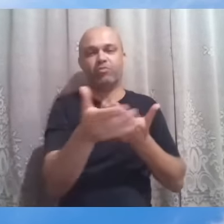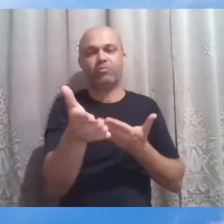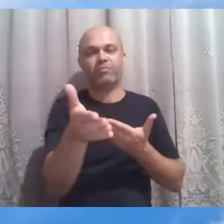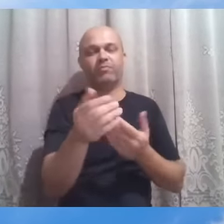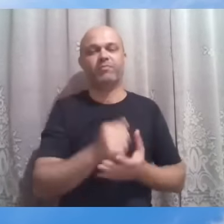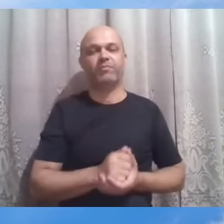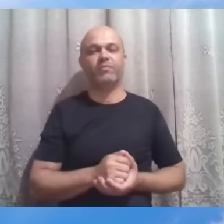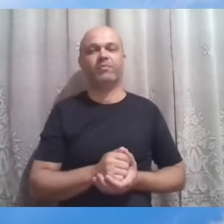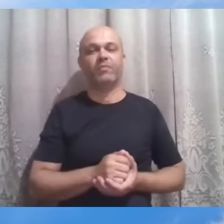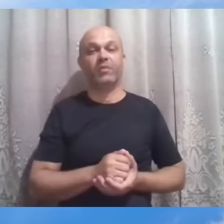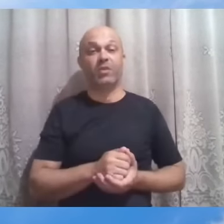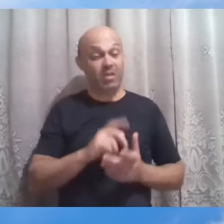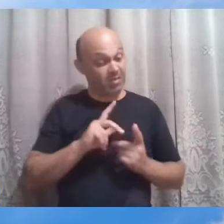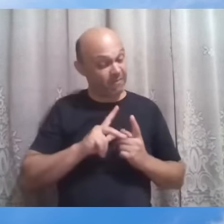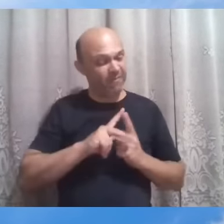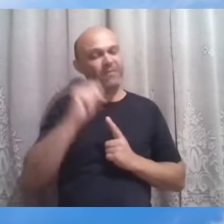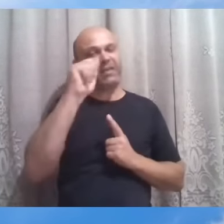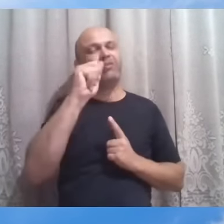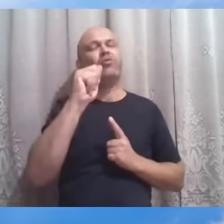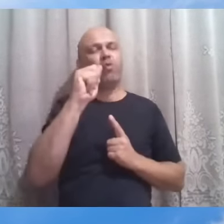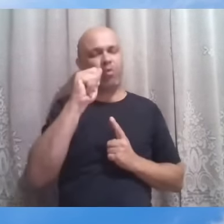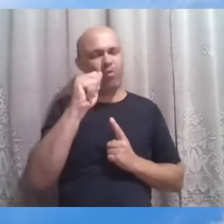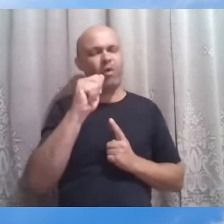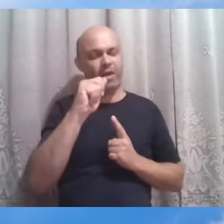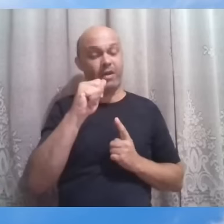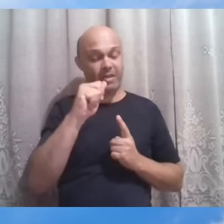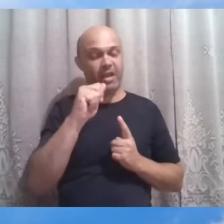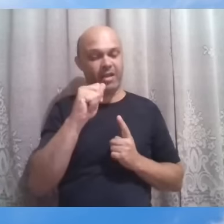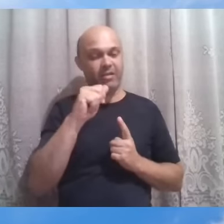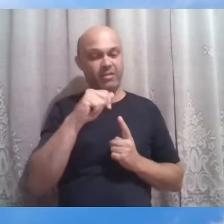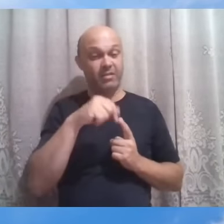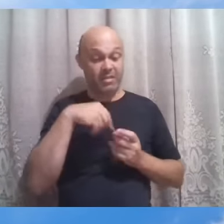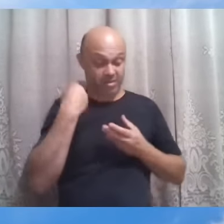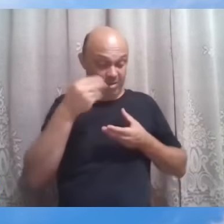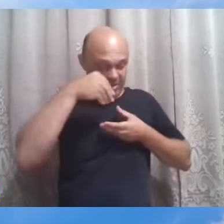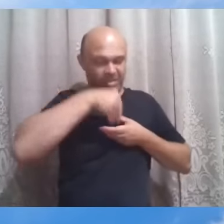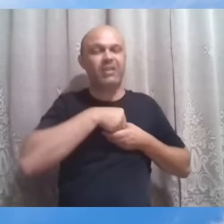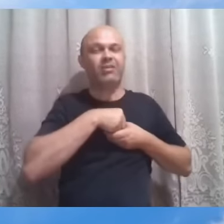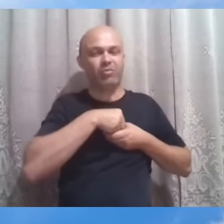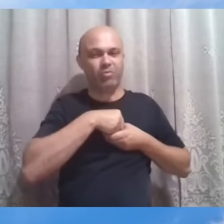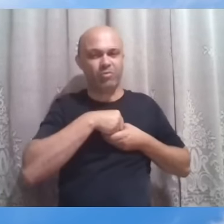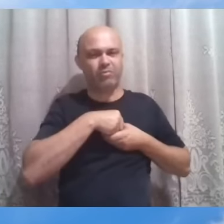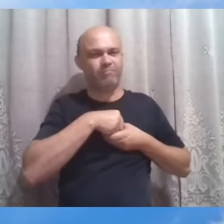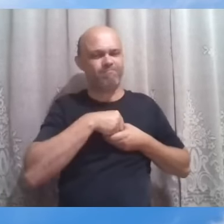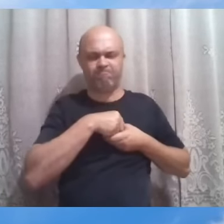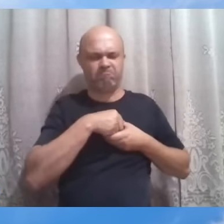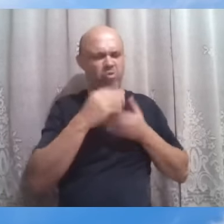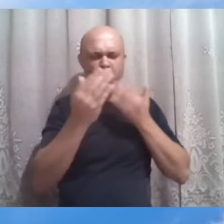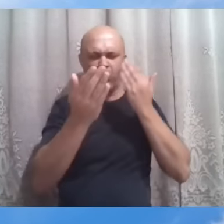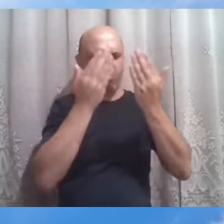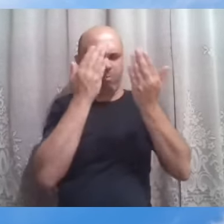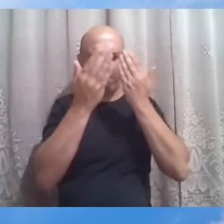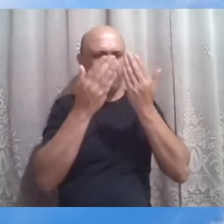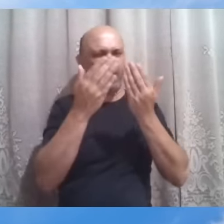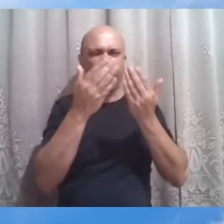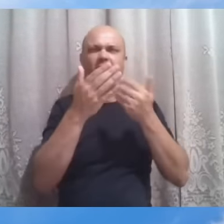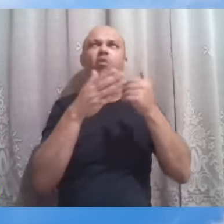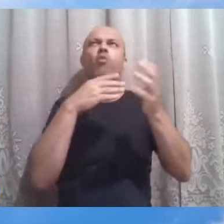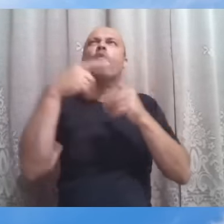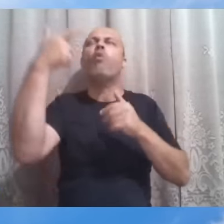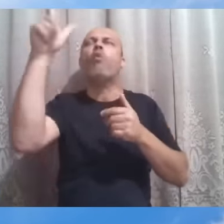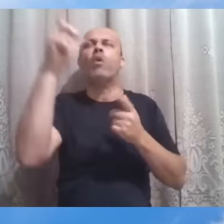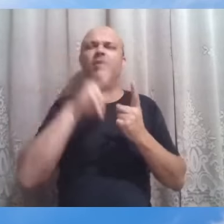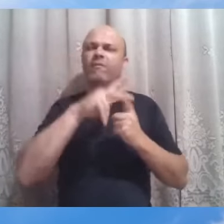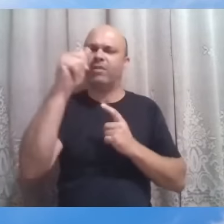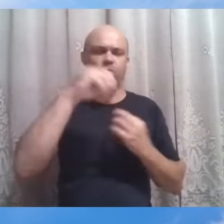Com o triunfo, com a vitória sobre nós mesmos, que não se compara a qualquer outra vitória no mundo.